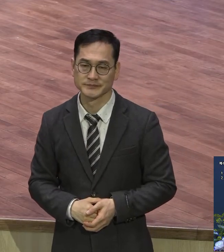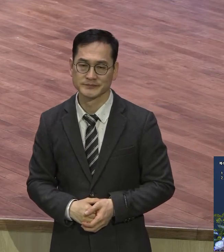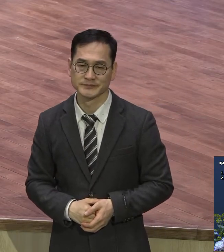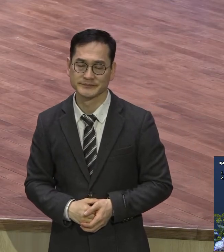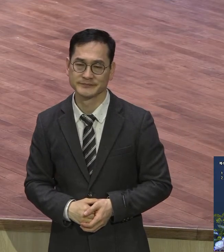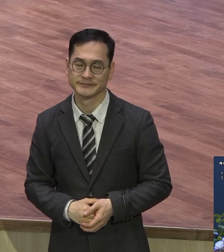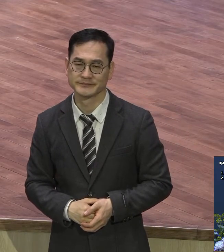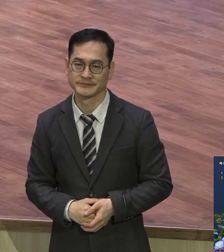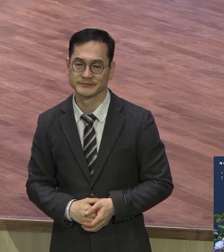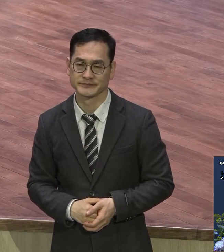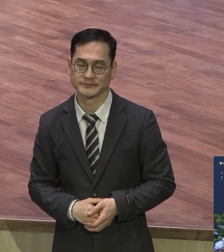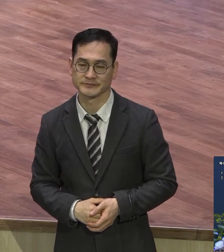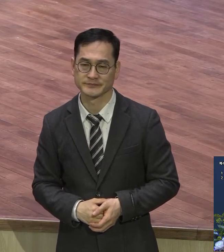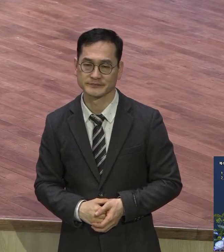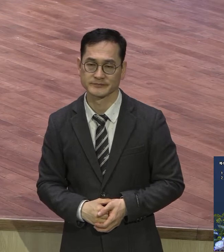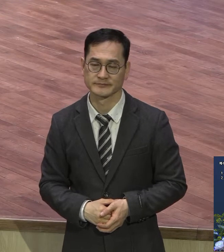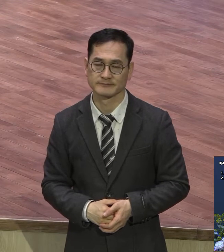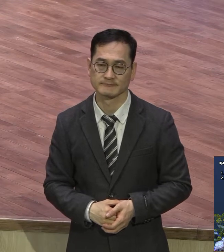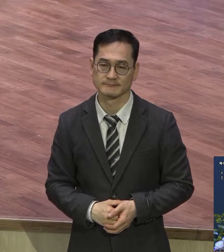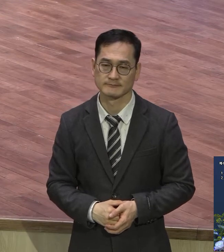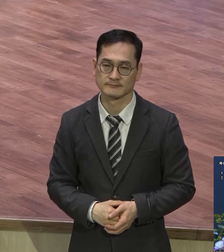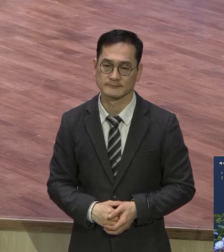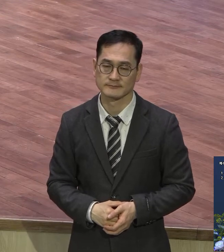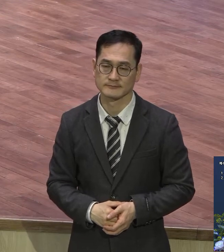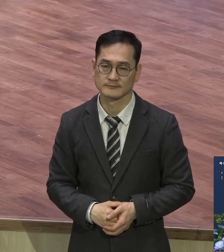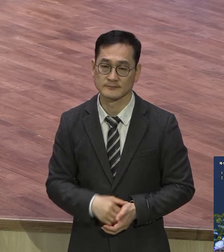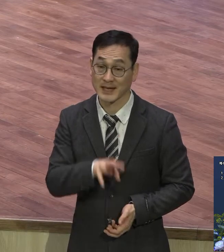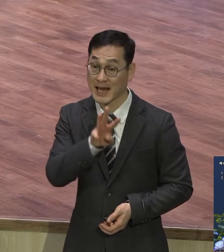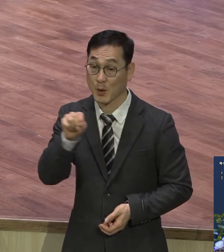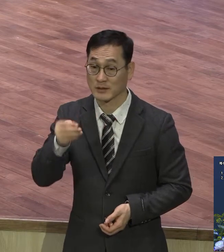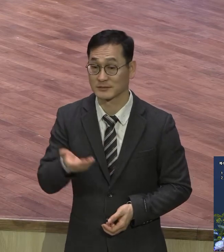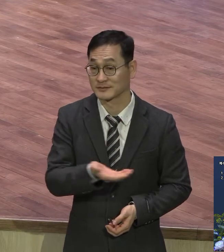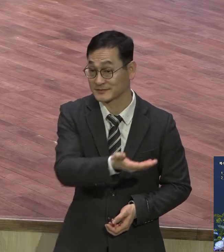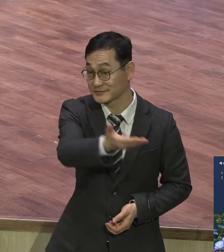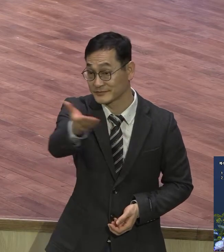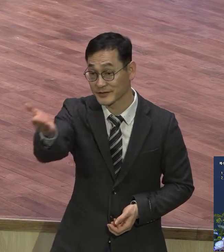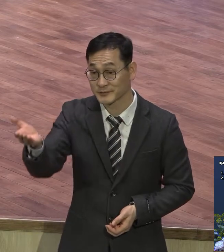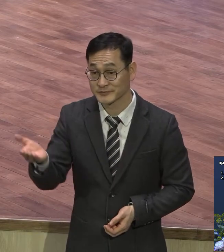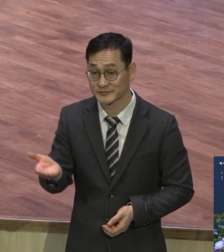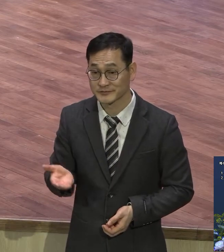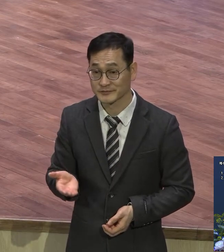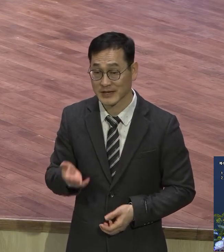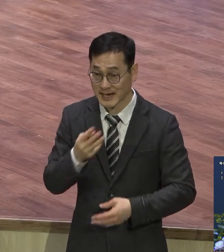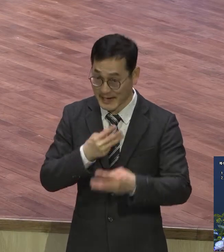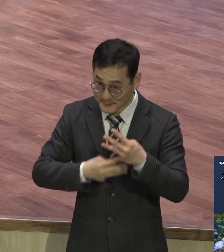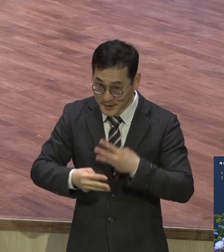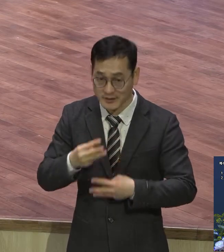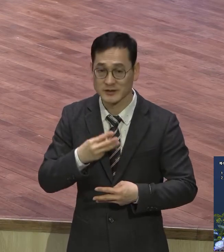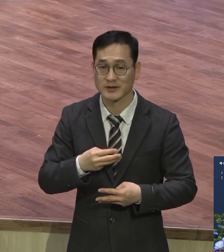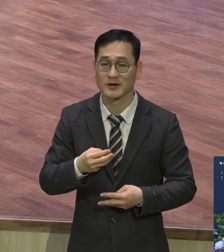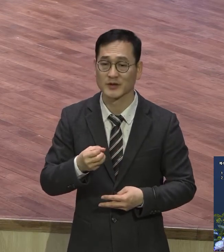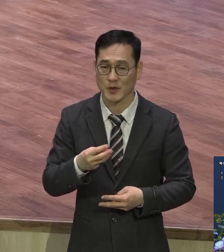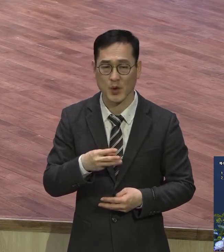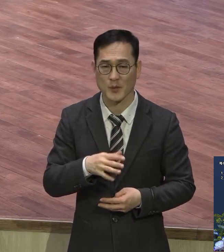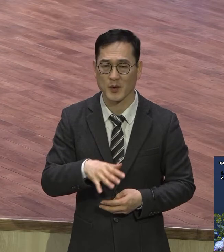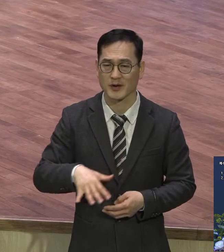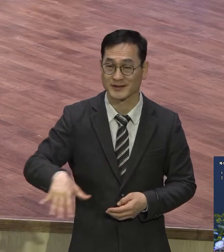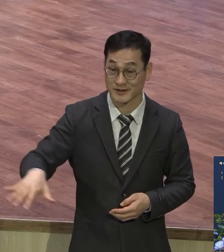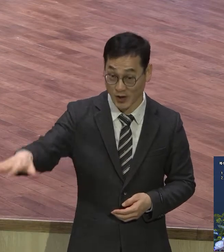우리 영계의 모든 성도들 우리 영계의 랩런터들부터 모든 우리 영 가족들 영적으로